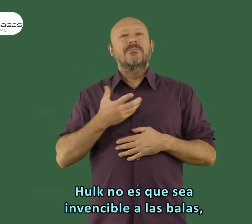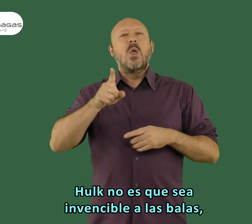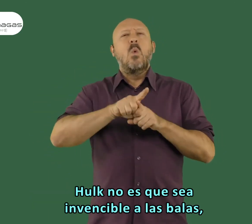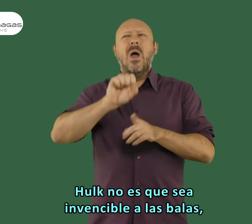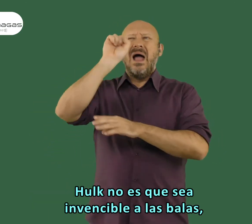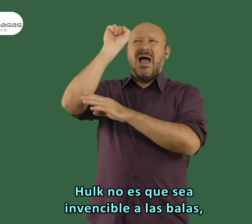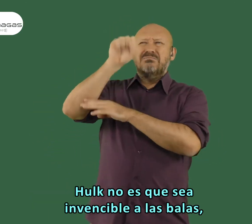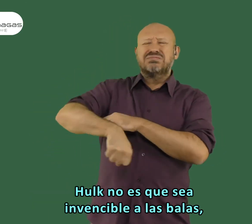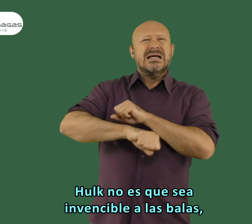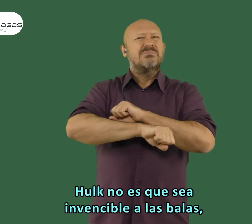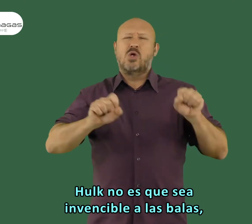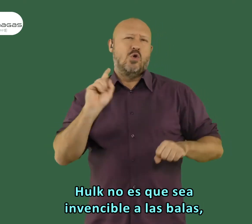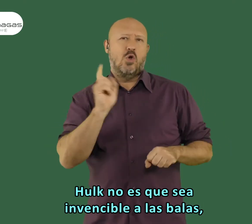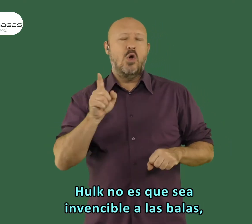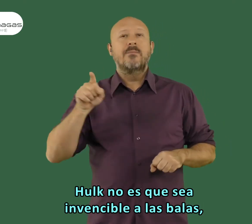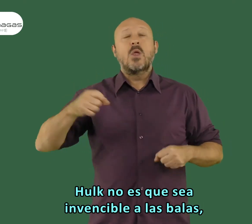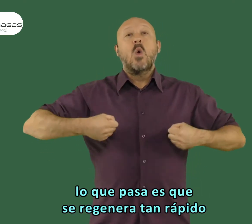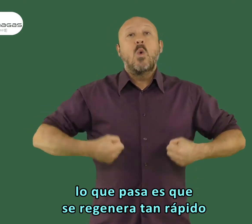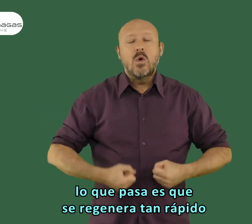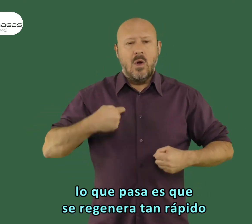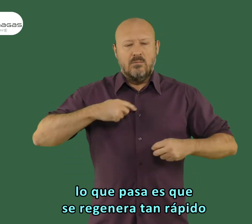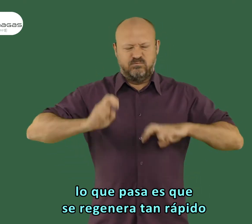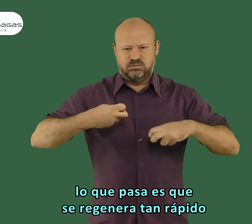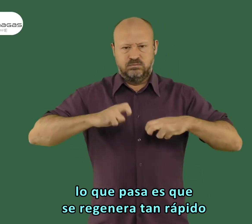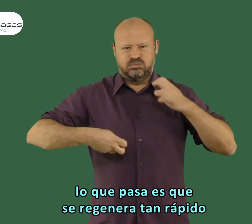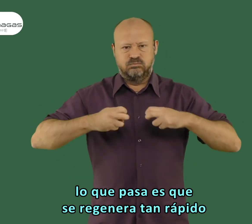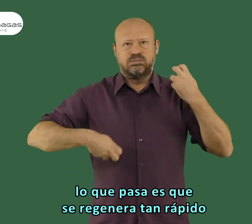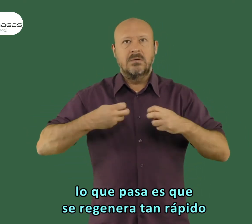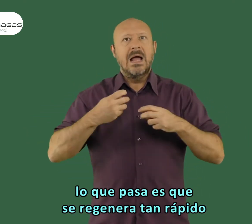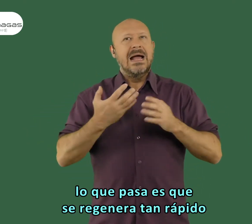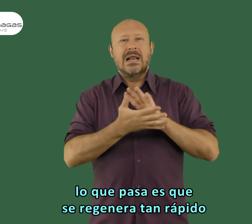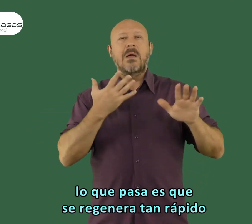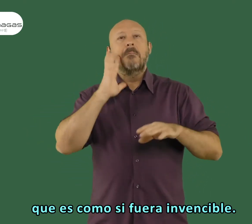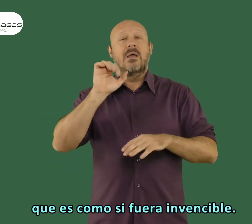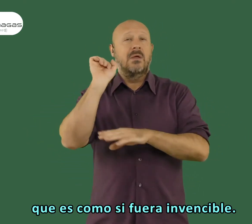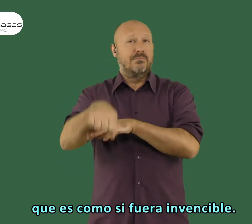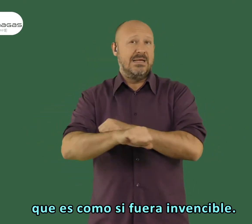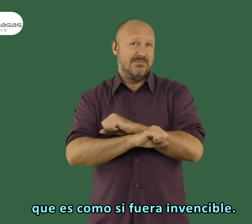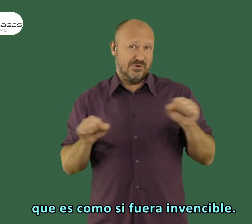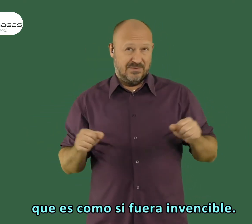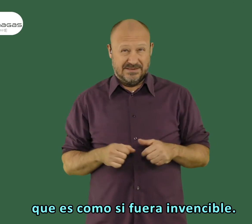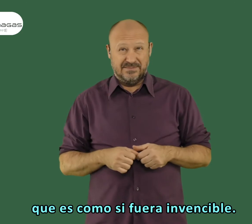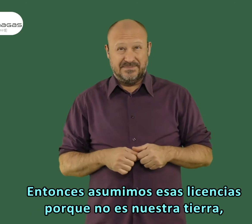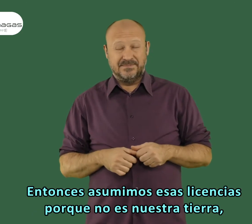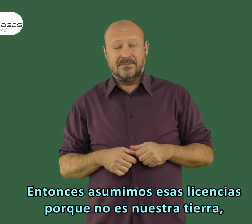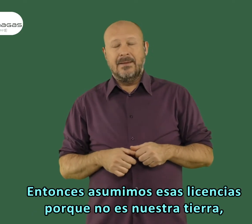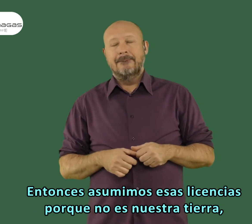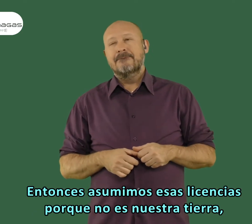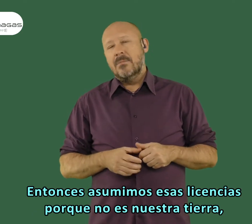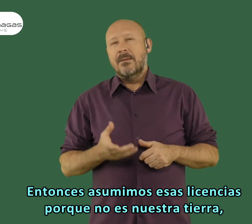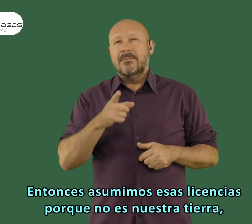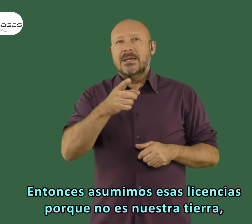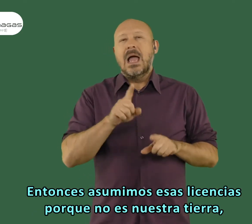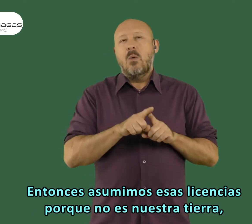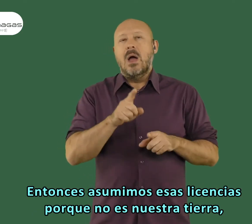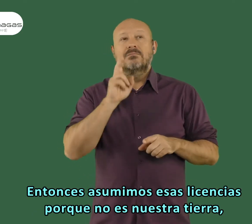¿no? Hulk no es que sea invencible a las balas. Hulk lo que pasa es que se regenera tan rápido que es como si fuera invencible. ¿Sabes?